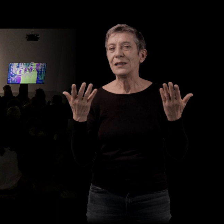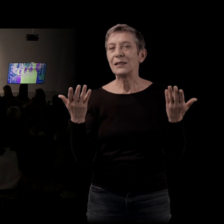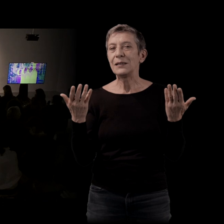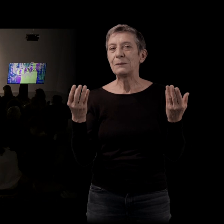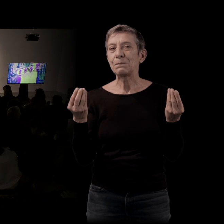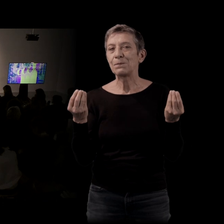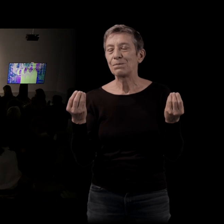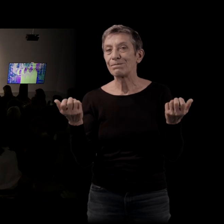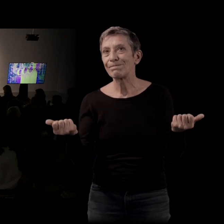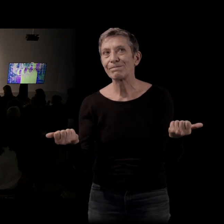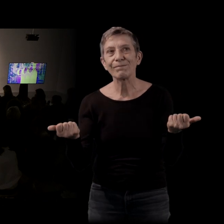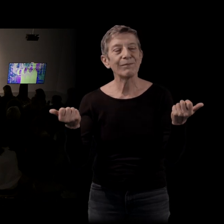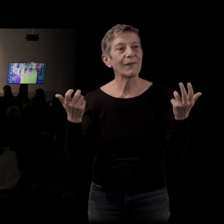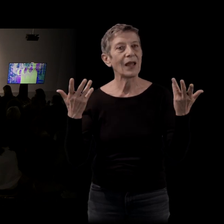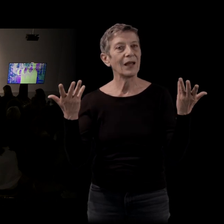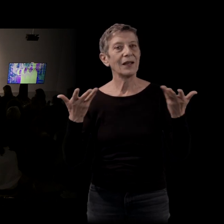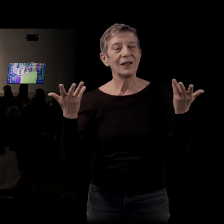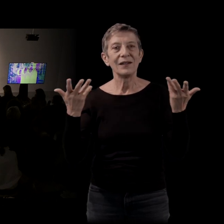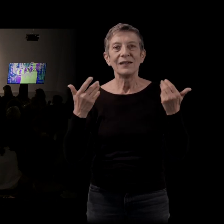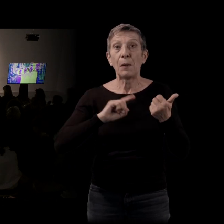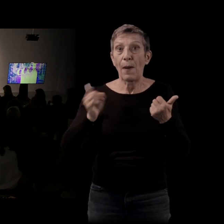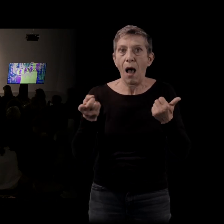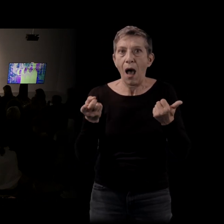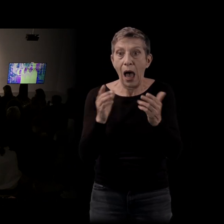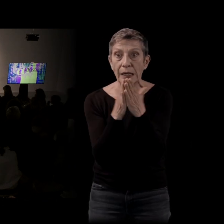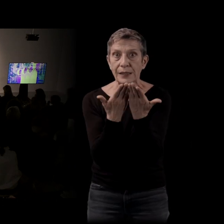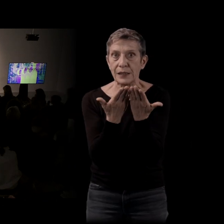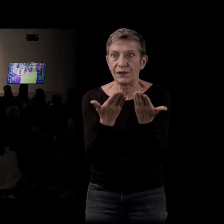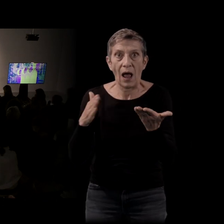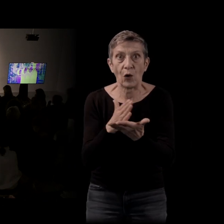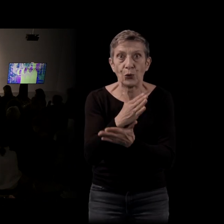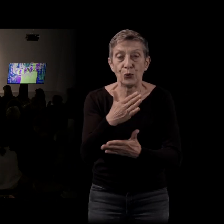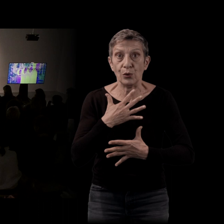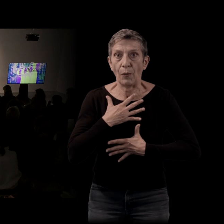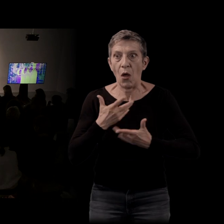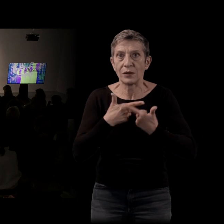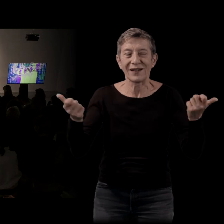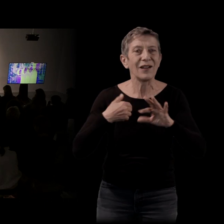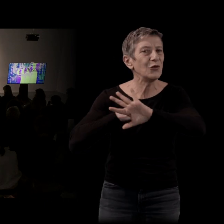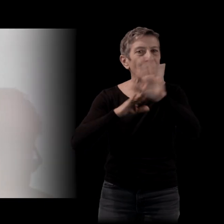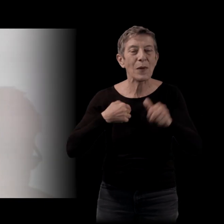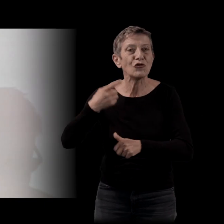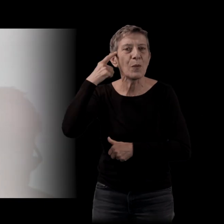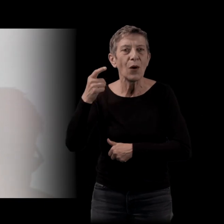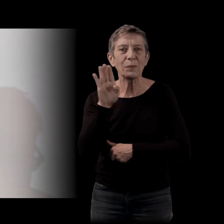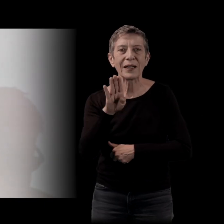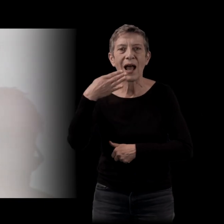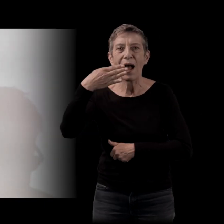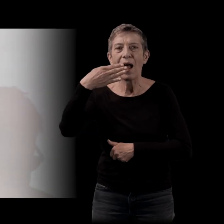comment dire, ce n pas des thrillers ce que vous écrivez, mais je pense à Bernard Minier qui écrit des policiers mais avec une